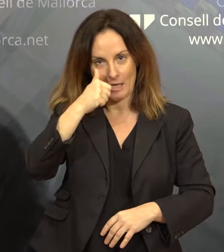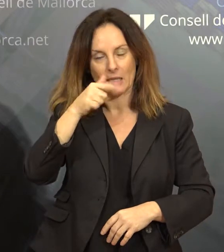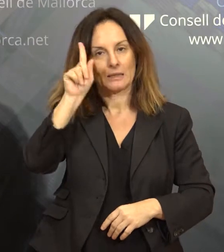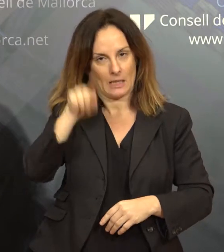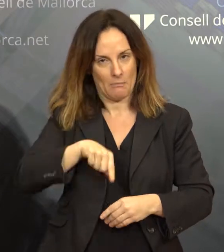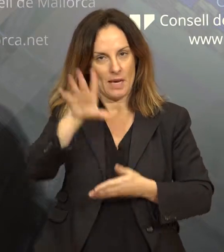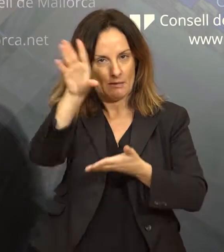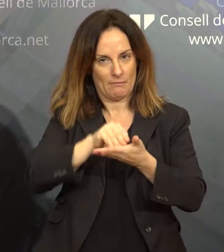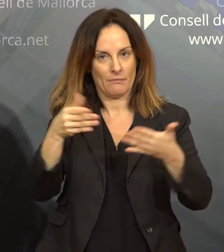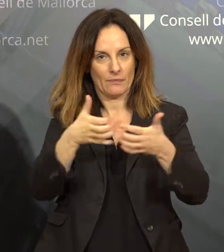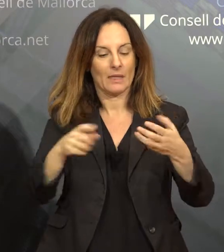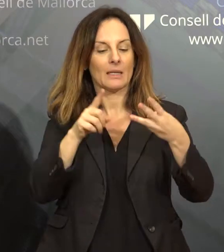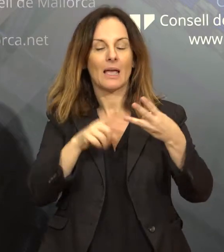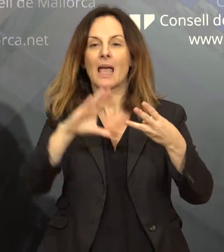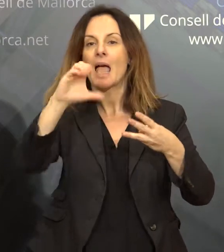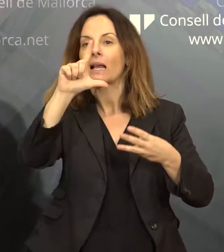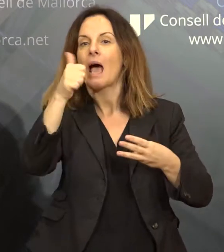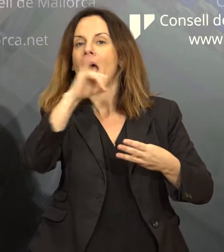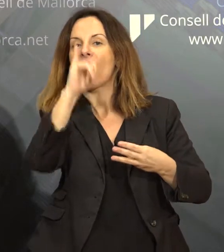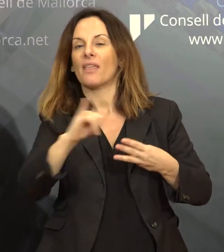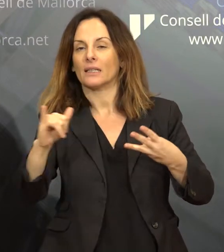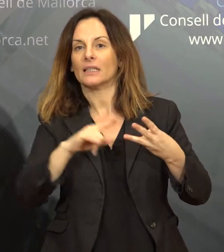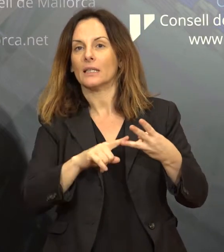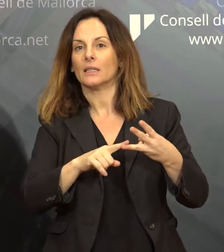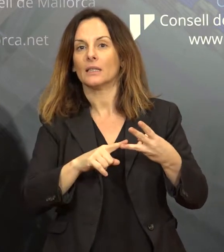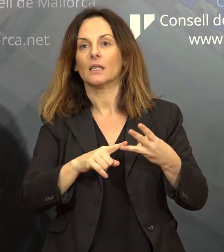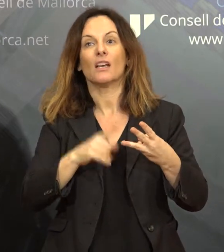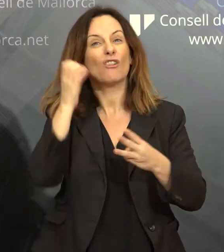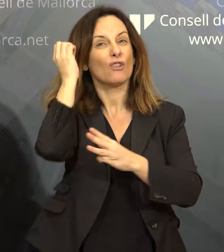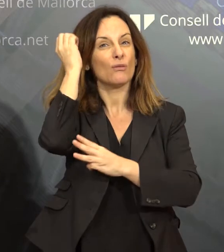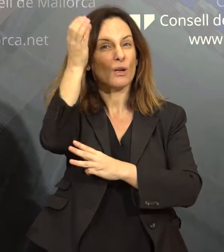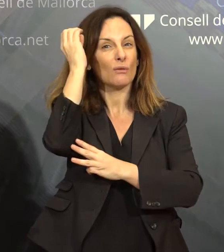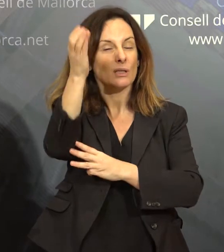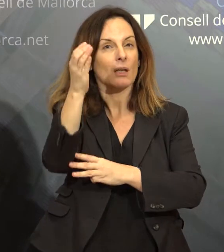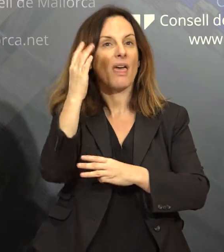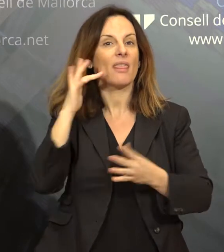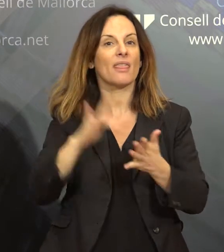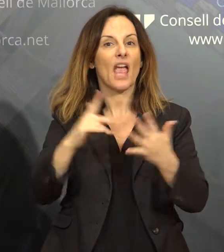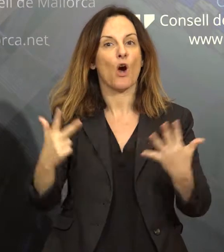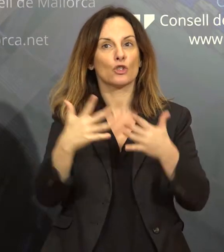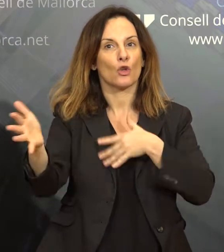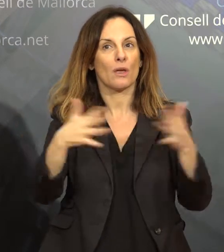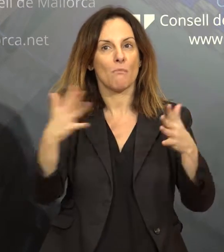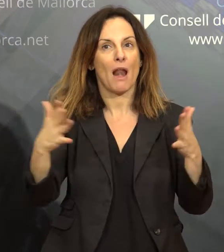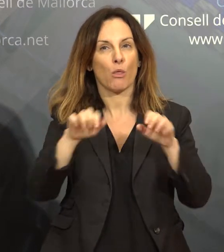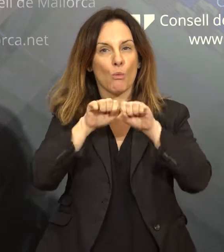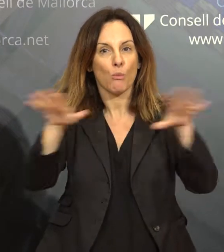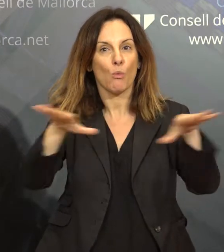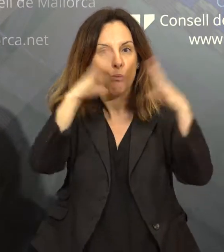Clara Setkin amb la proclama que es fissió para celebrar el día 8 de marzo en todo el món.